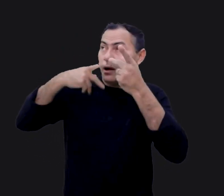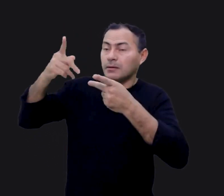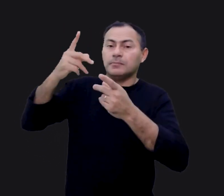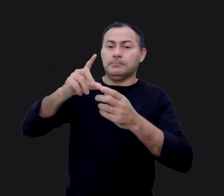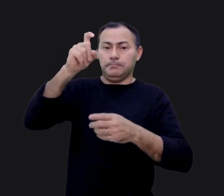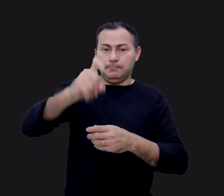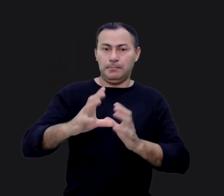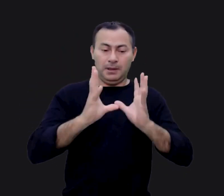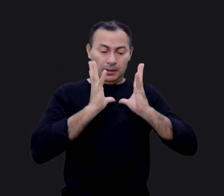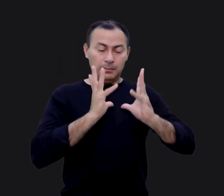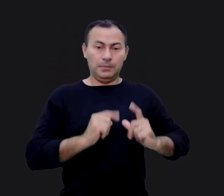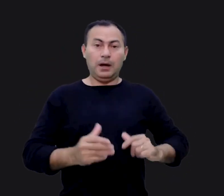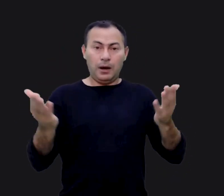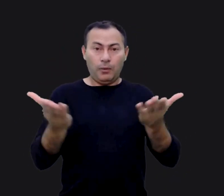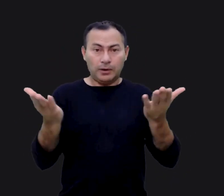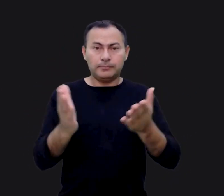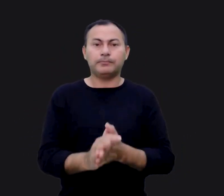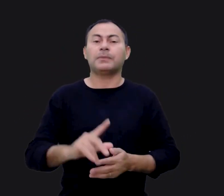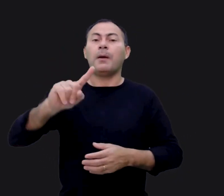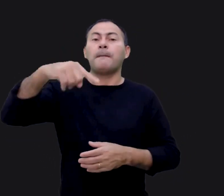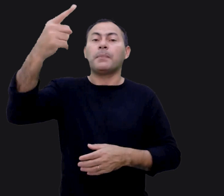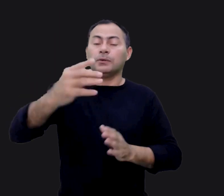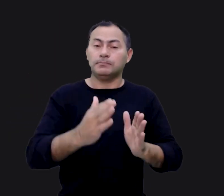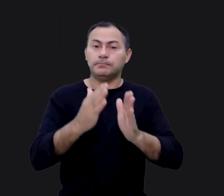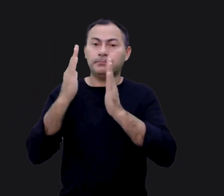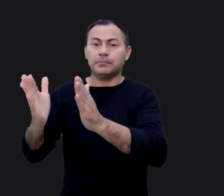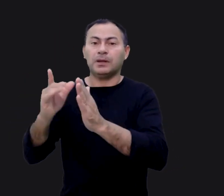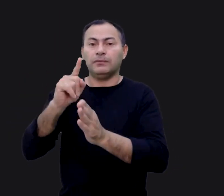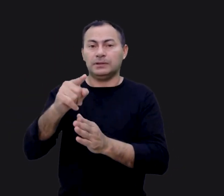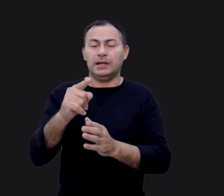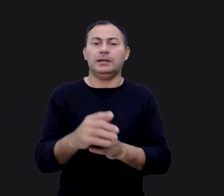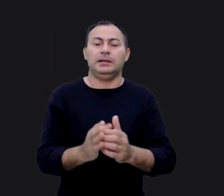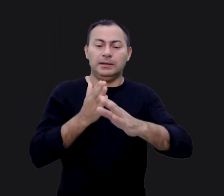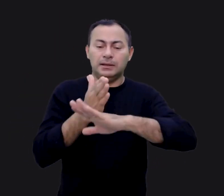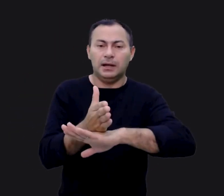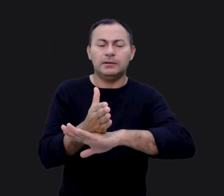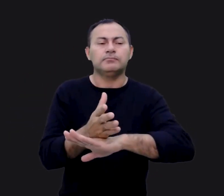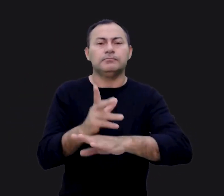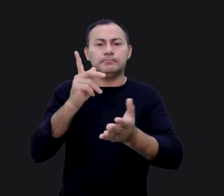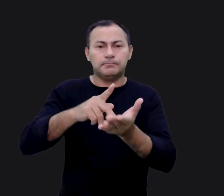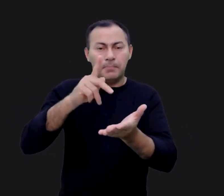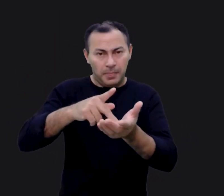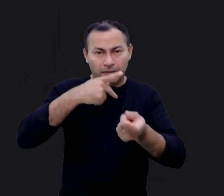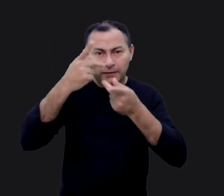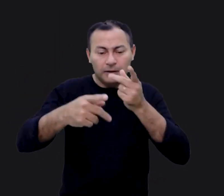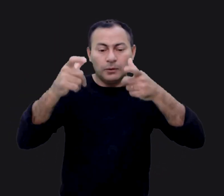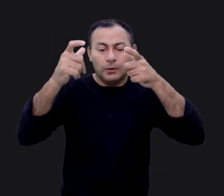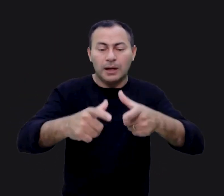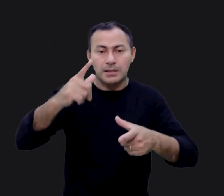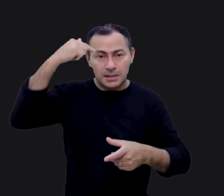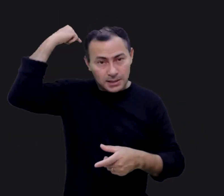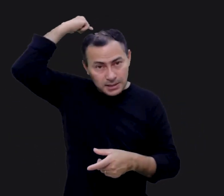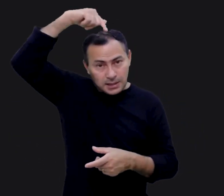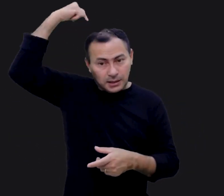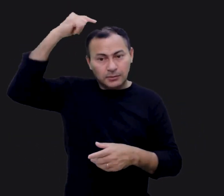Senhor e seja lavado agora. Bem, o próximo passo é você entrar, figurativamente falando, no lugar santo.